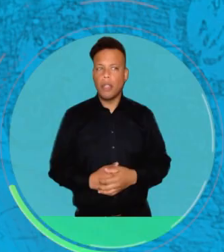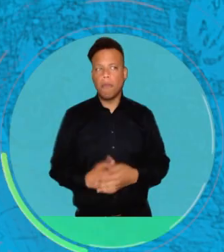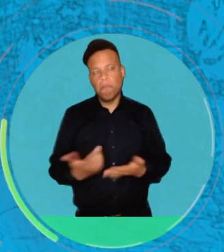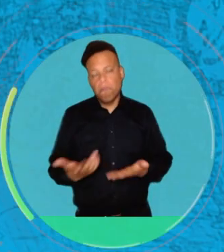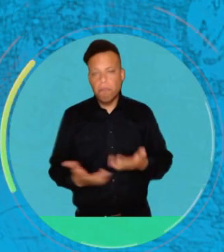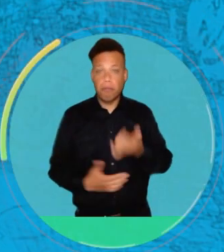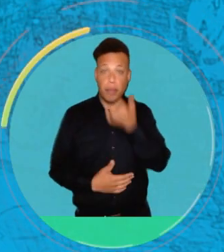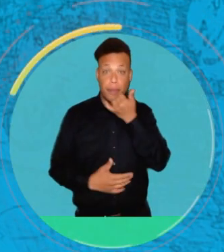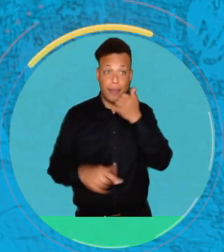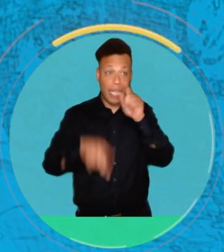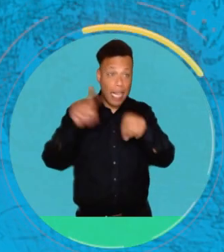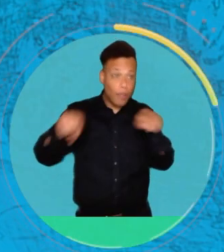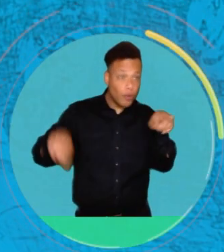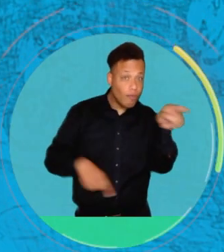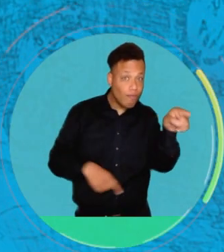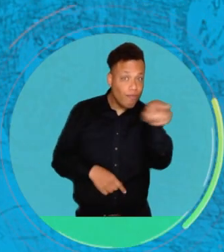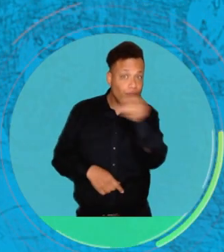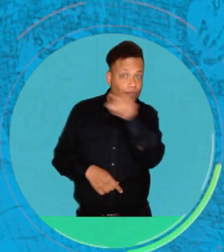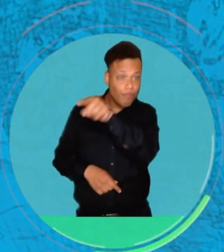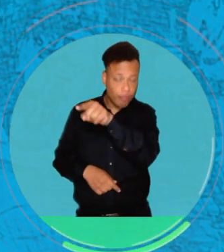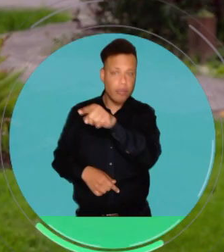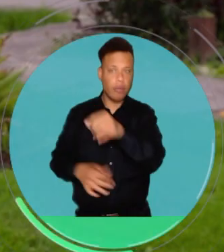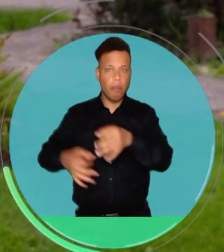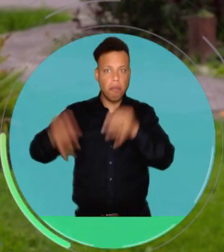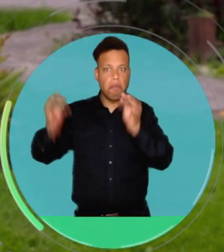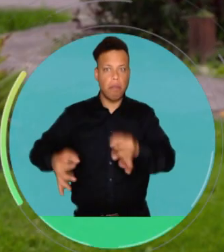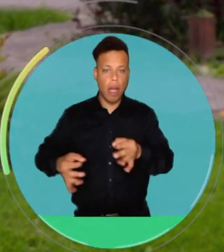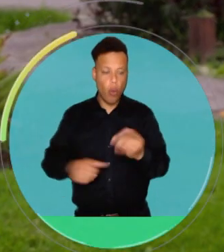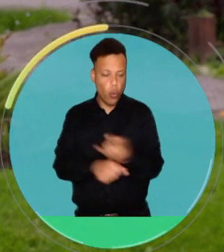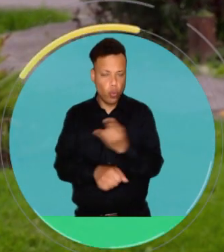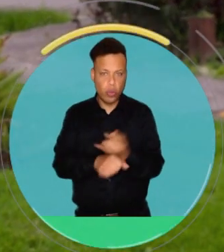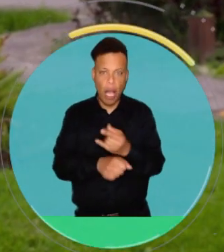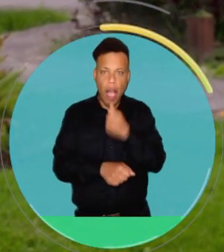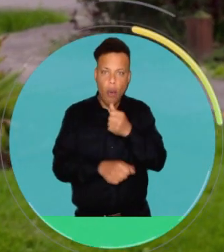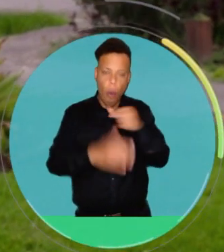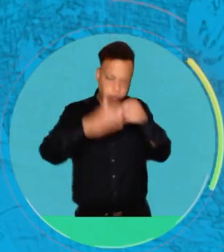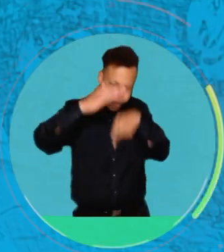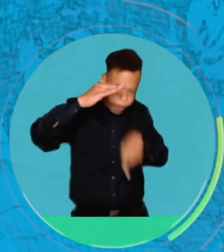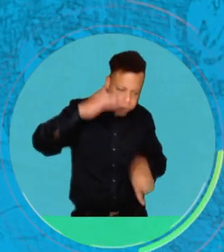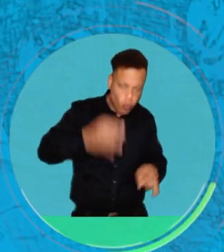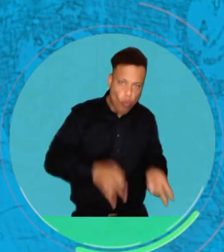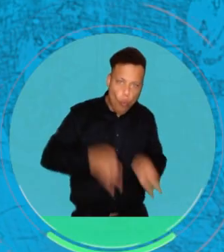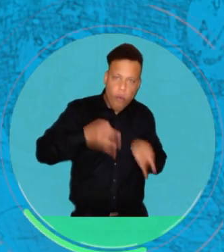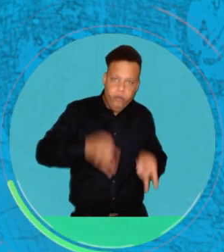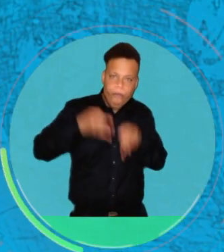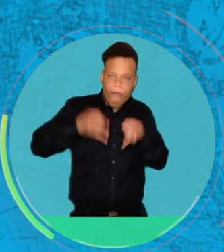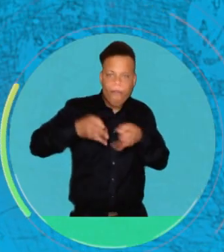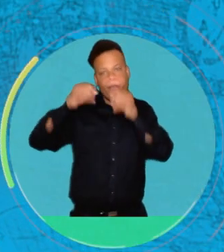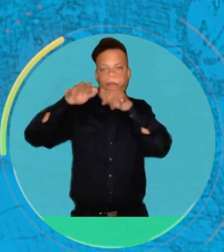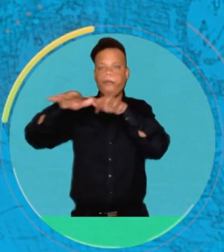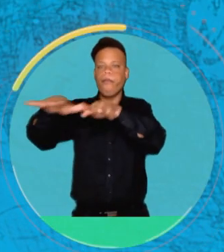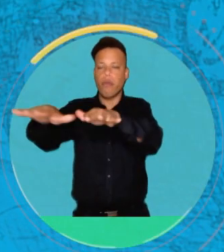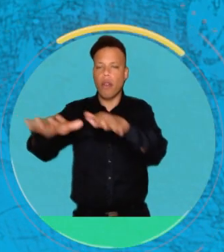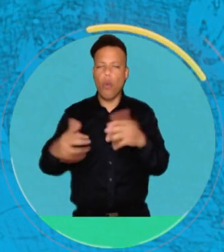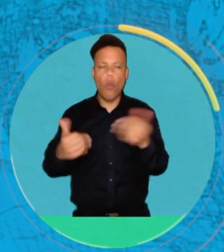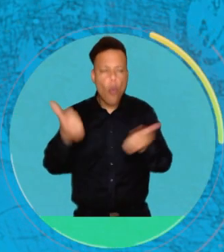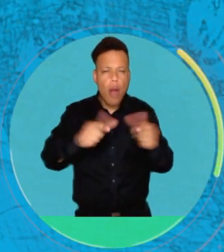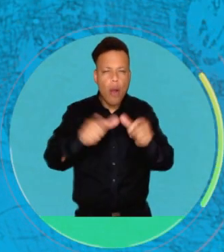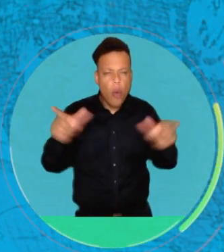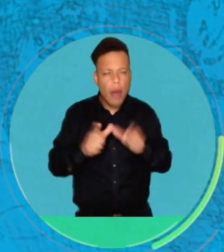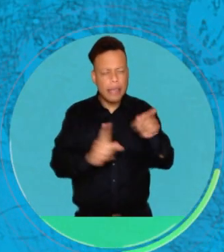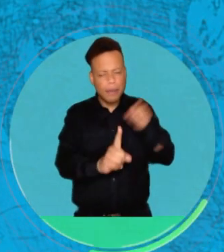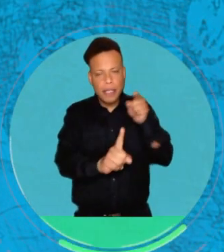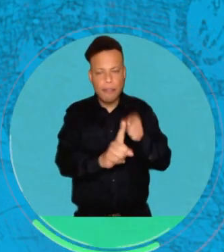hay algunas zonas donde realmente se están basando en aguas subterráneas. No tengo el conocimiento en qué